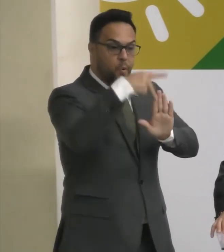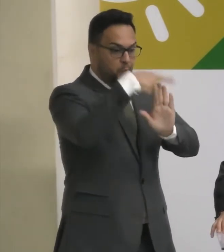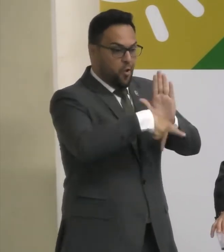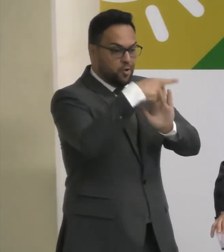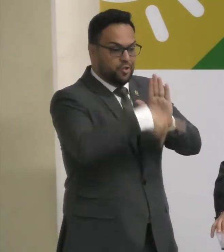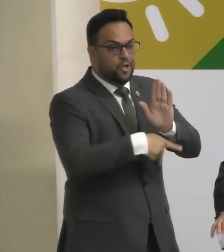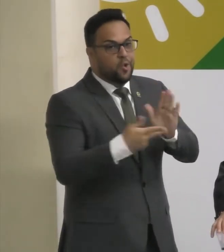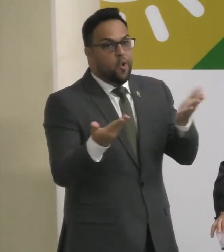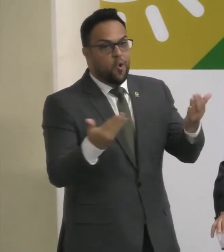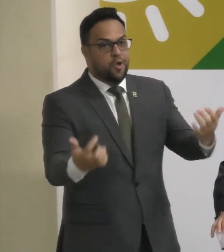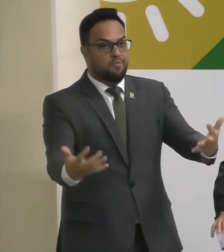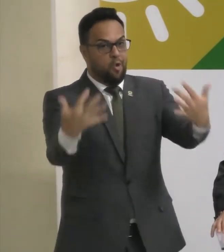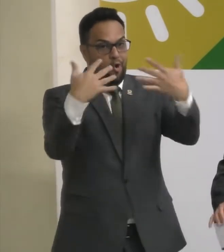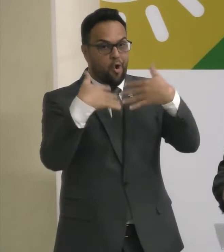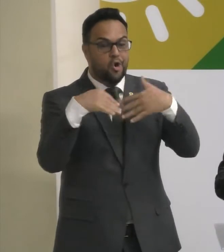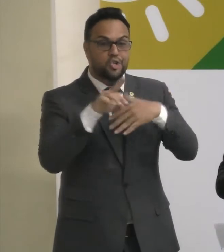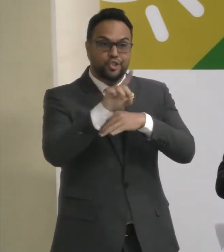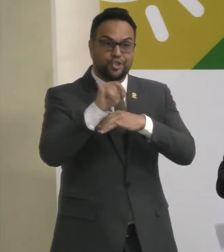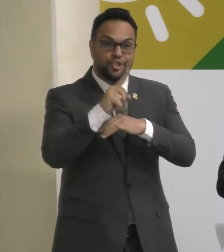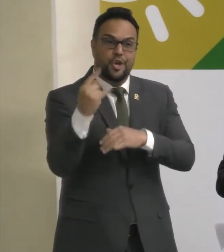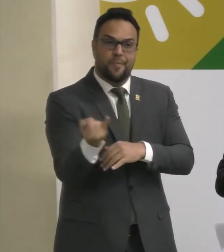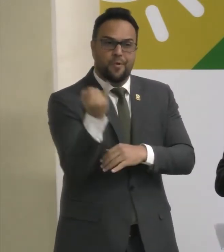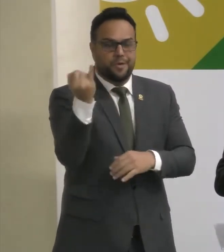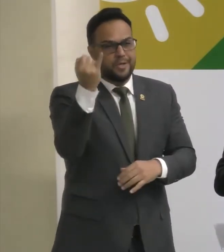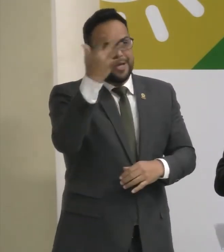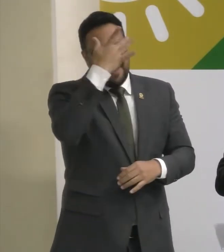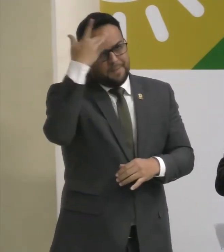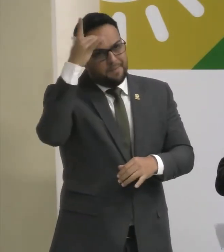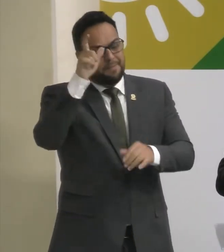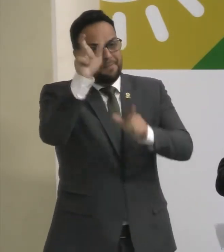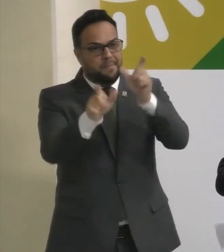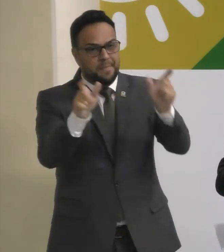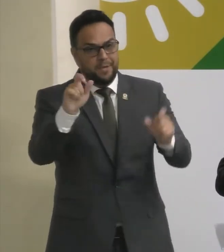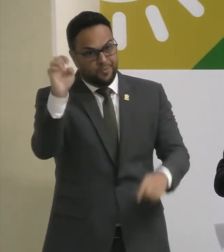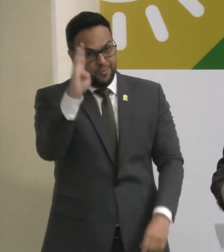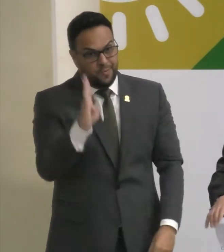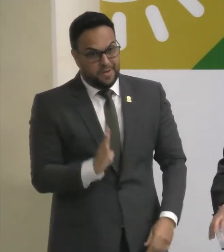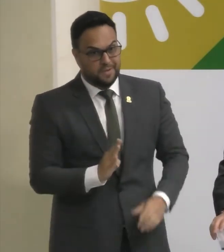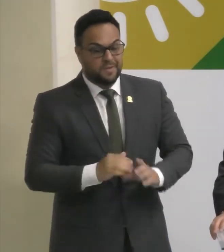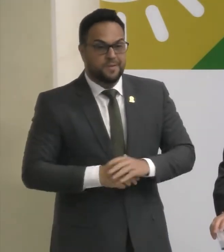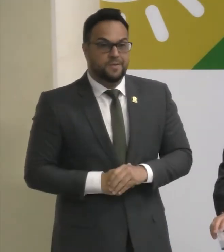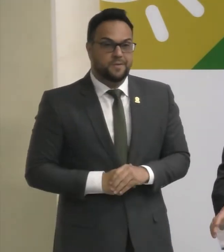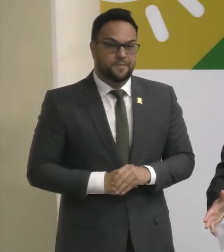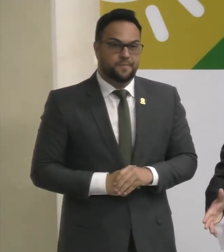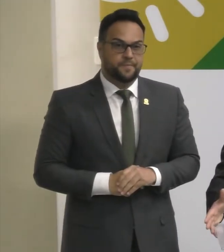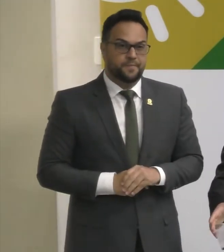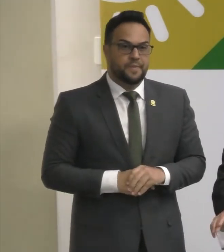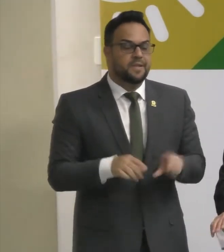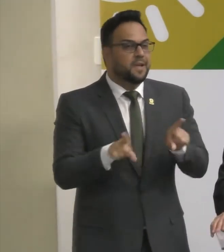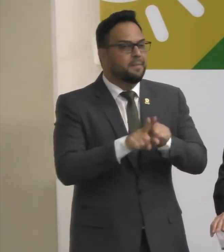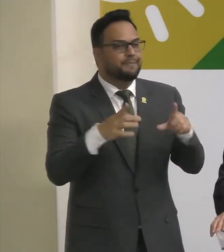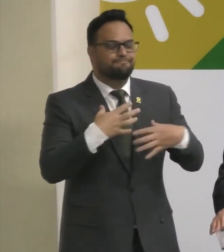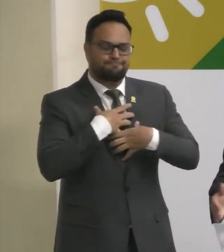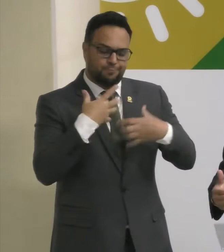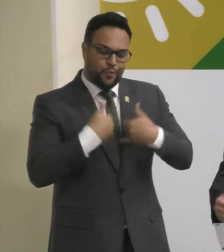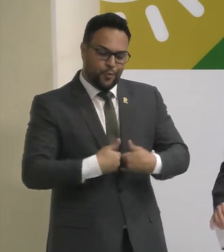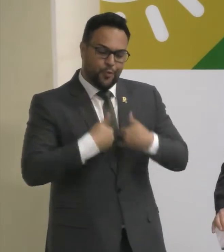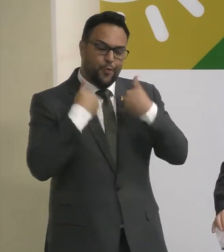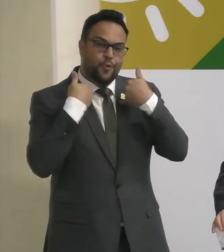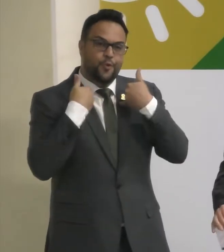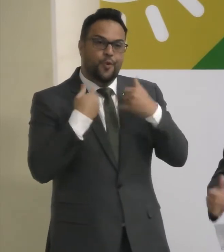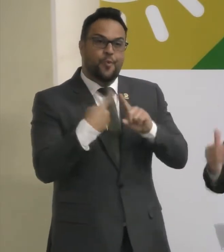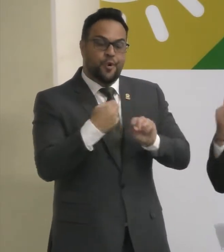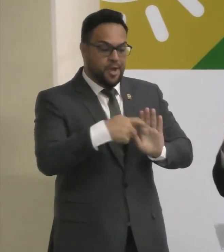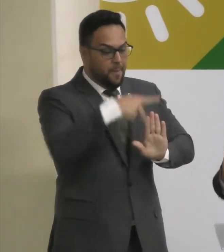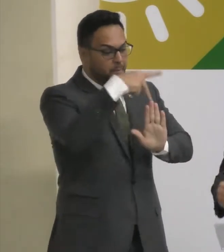Importante Para tantas Pessoas Do Brasil Eu também Queria dizer Que eu fico Muito orgulhoso Porque esse projeto